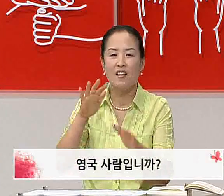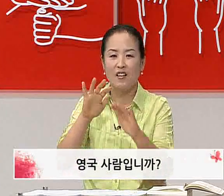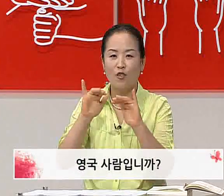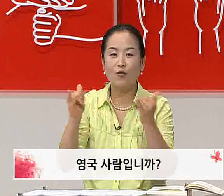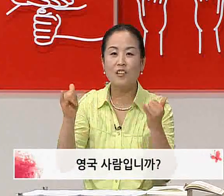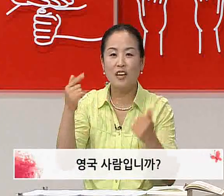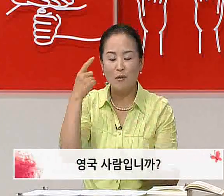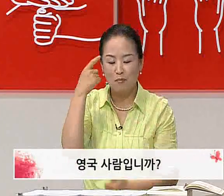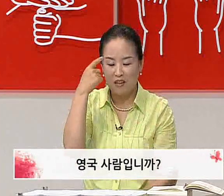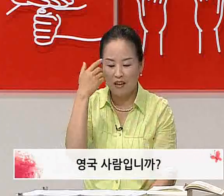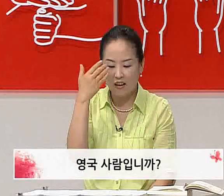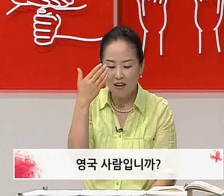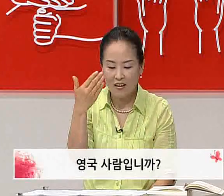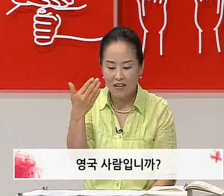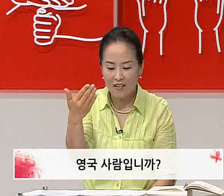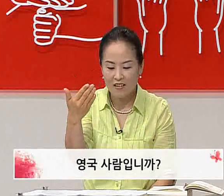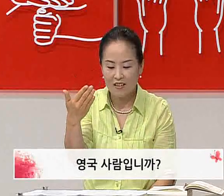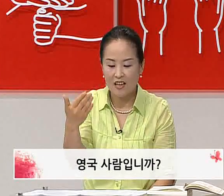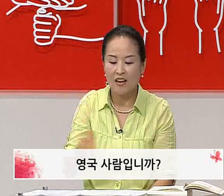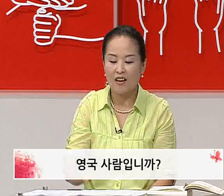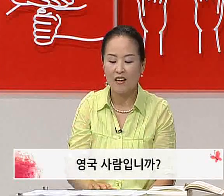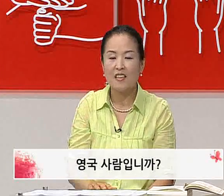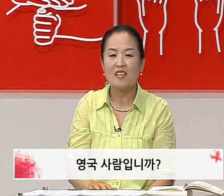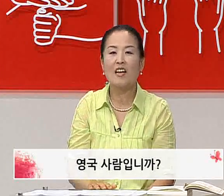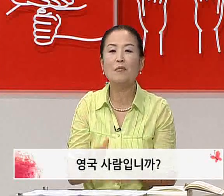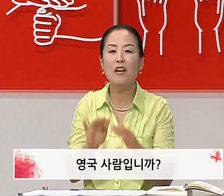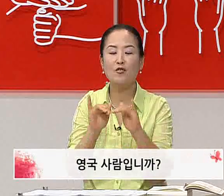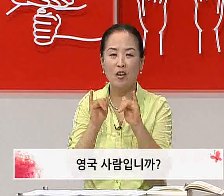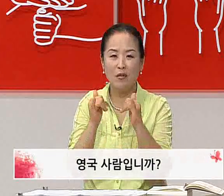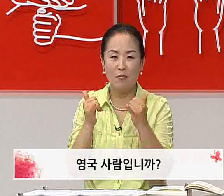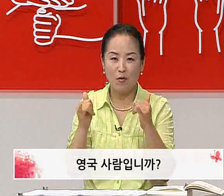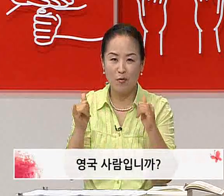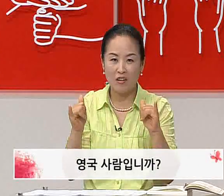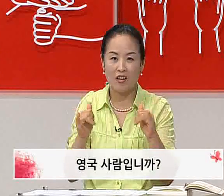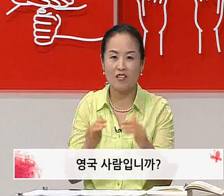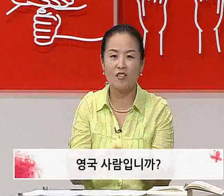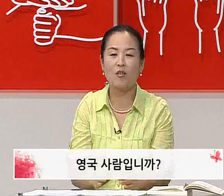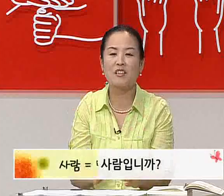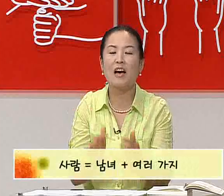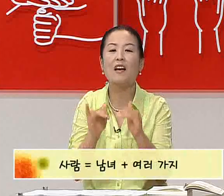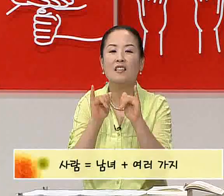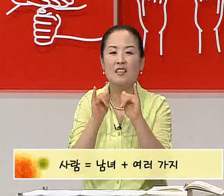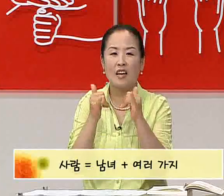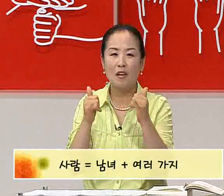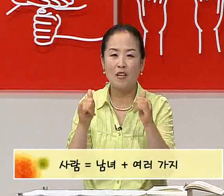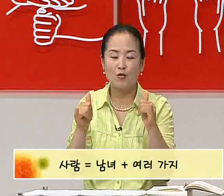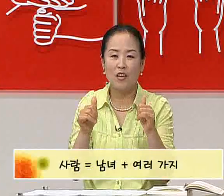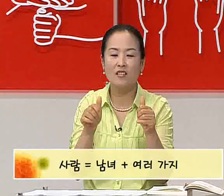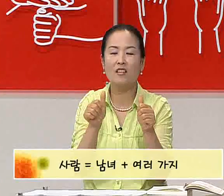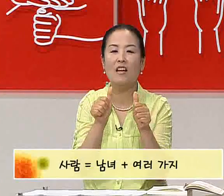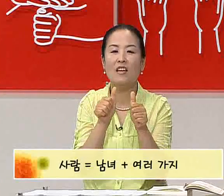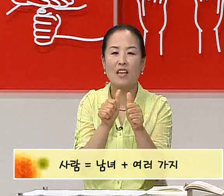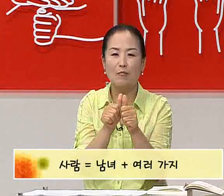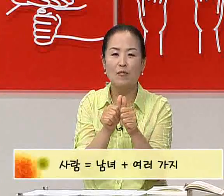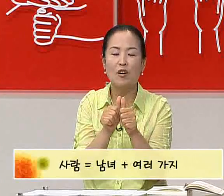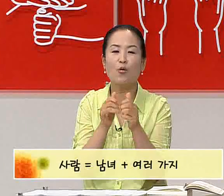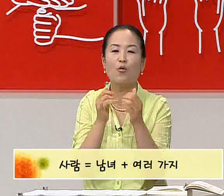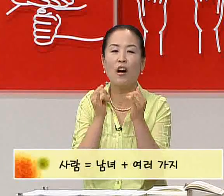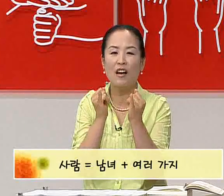영국 사람입니까? 자, 사람이라는 수화만 배워보면 되겠죠? 자, 사람이라는 수화는 남성과